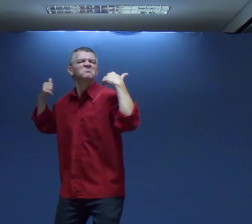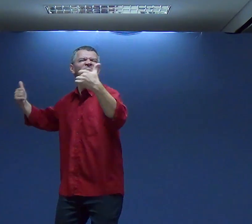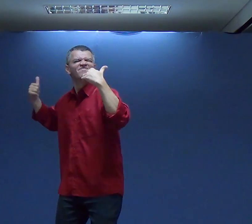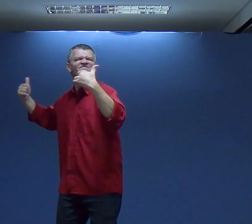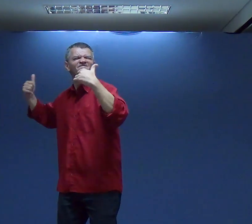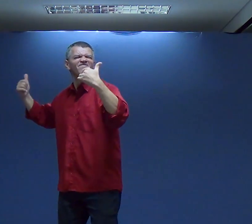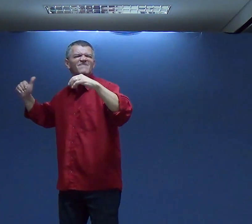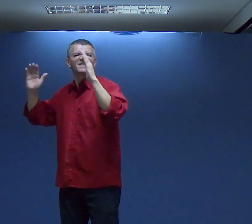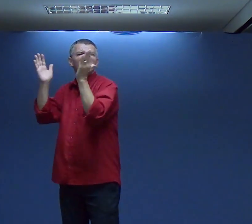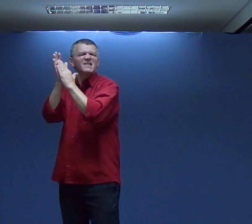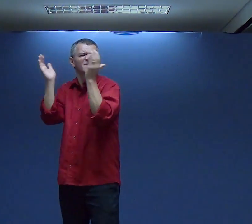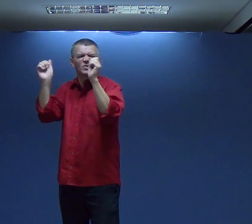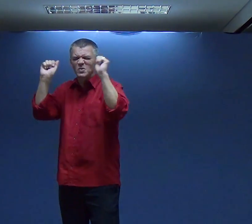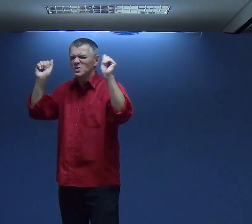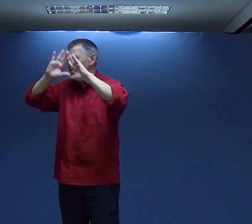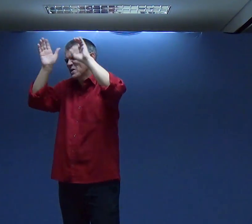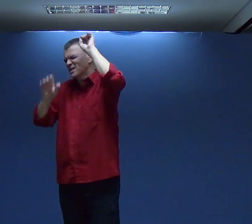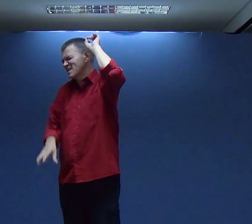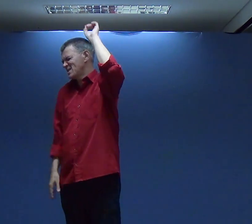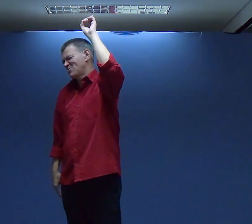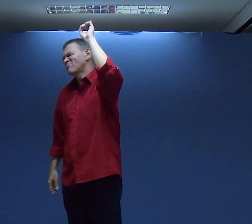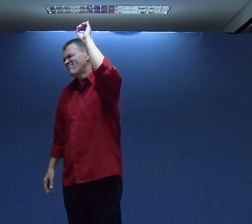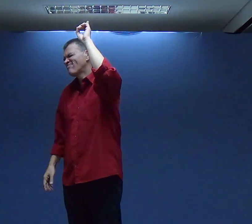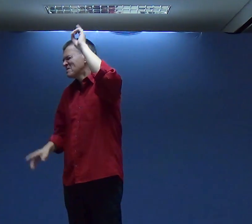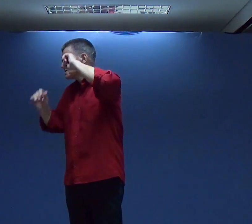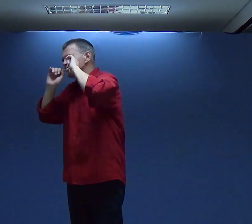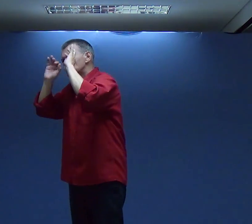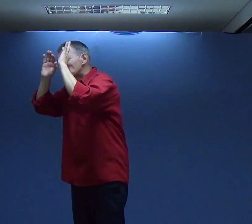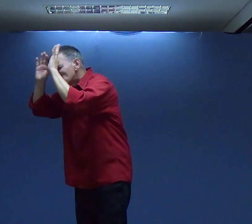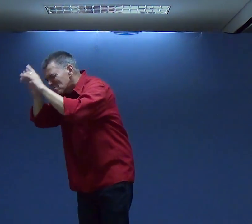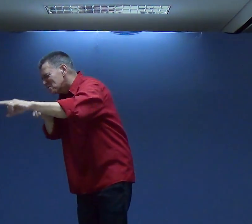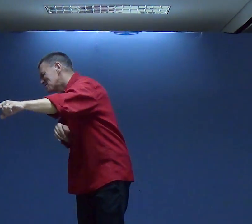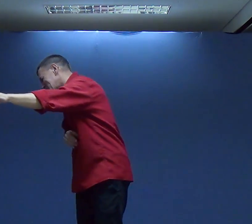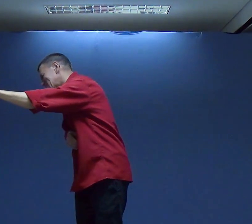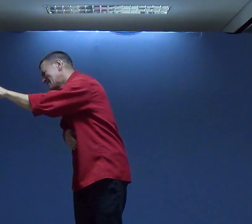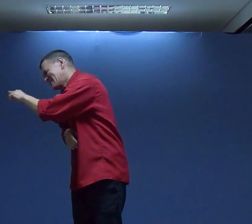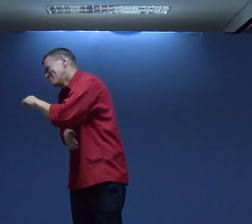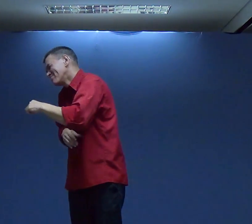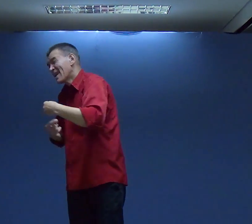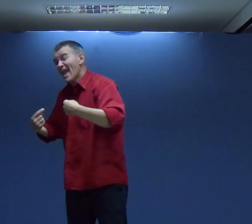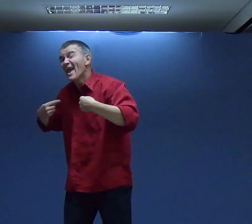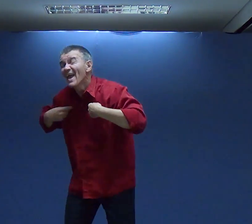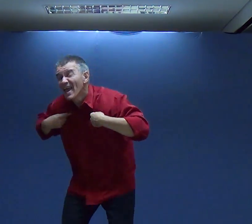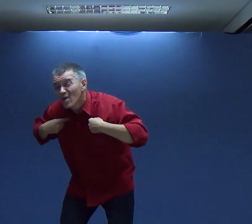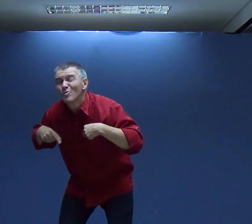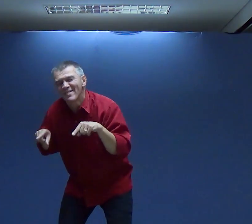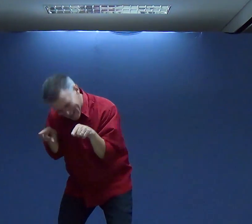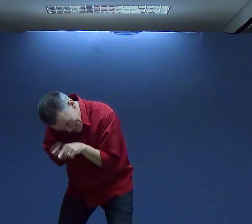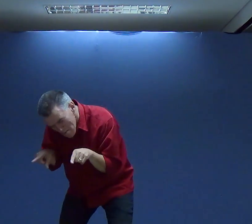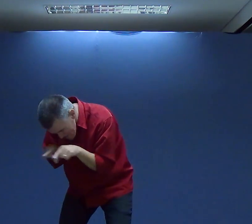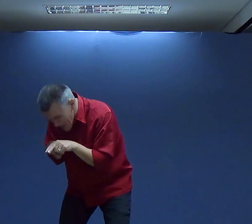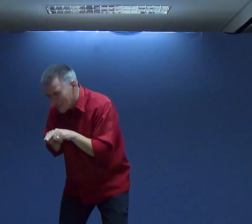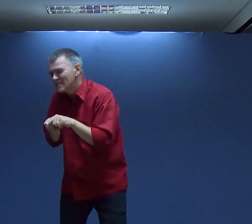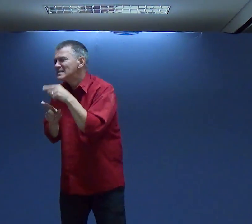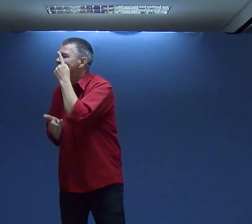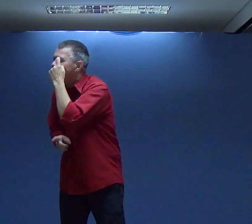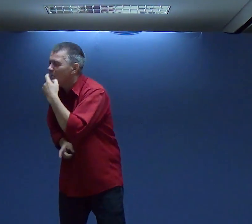Ferida Posse Ser A Aliviada E Nós Possamos Dar Glórias Ao Senhor Por Eu